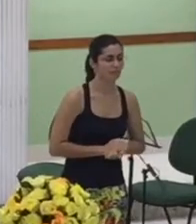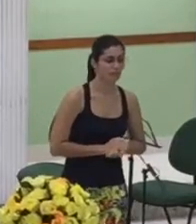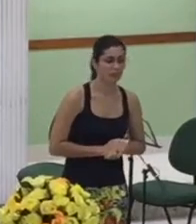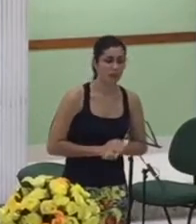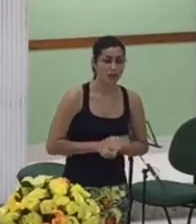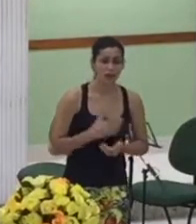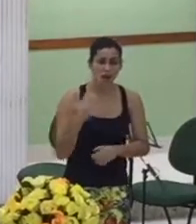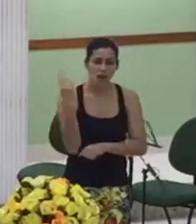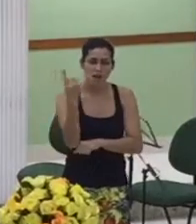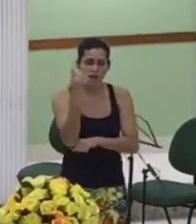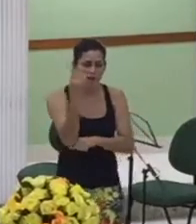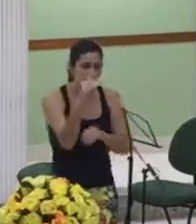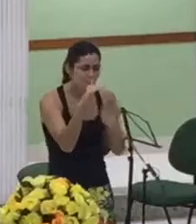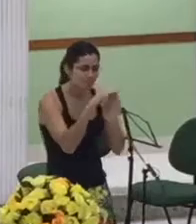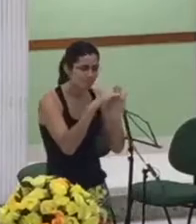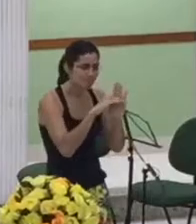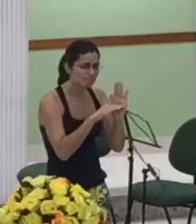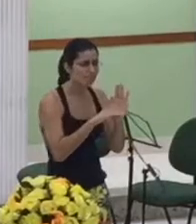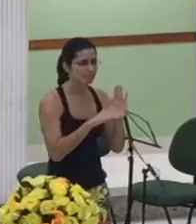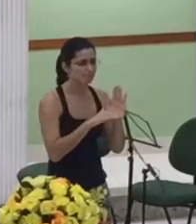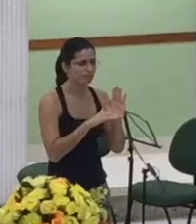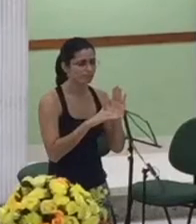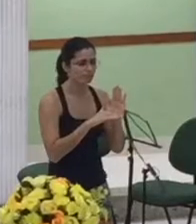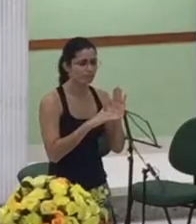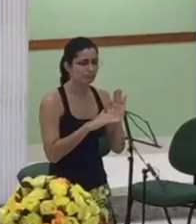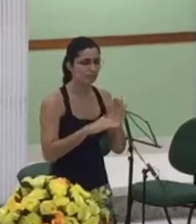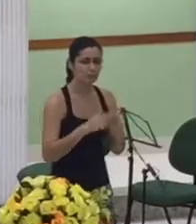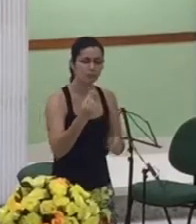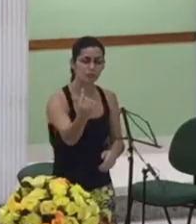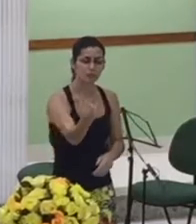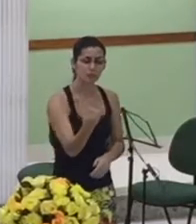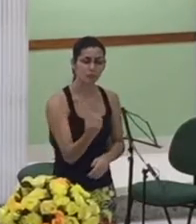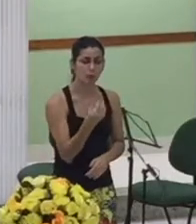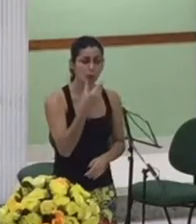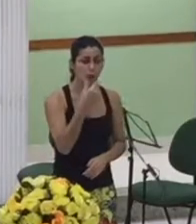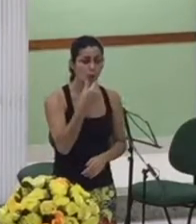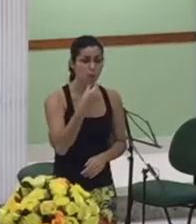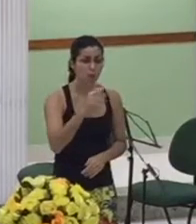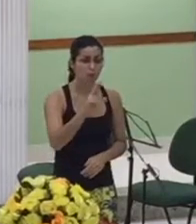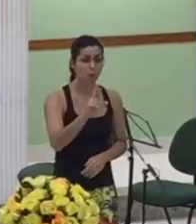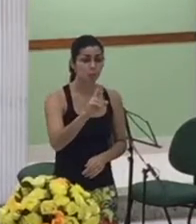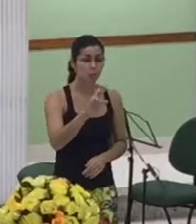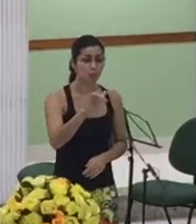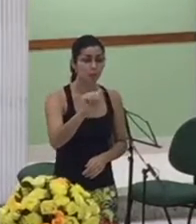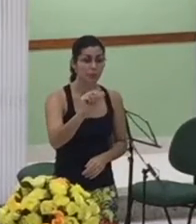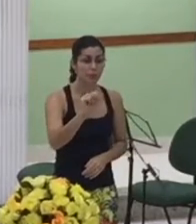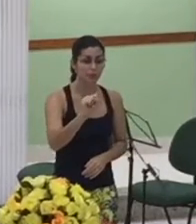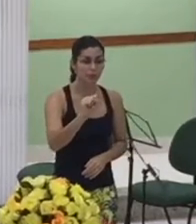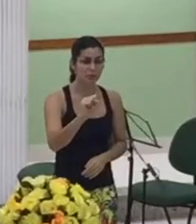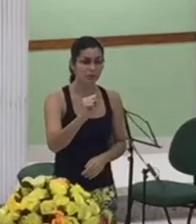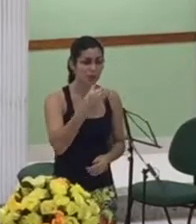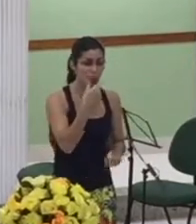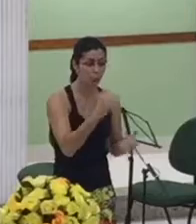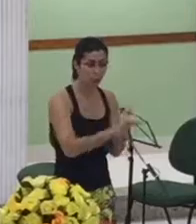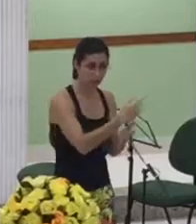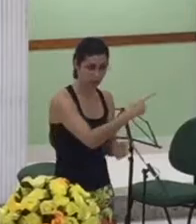e ele fala não de jeito nenhum enquanto os meus homens estão lá na guerra não é justo